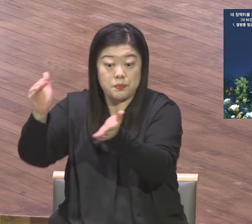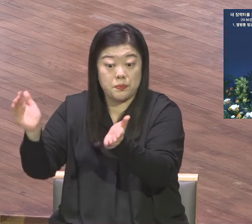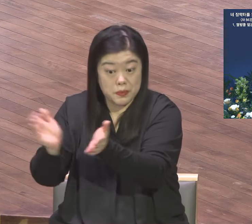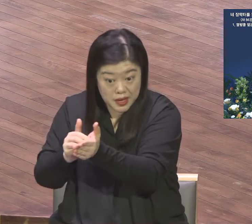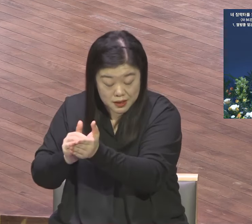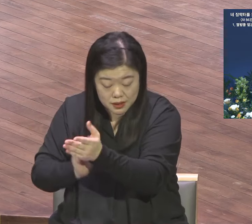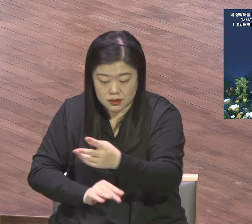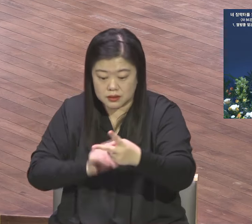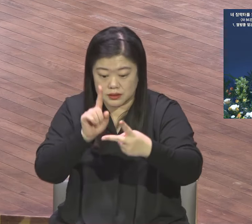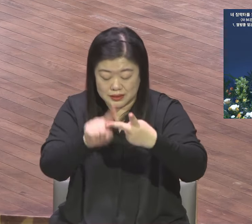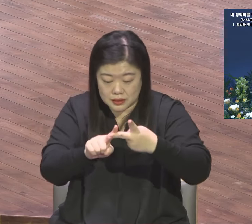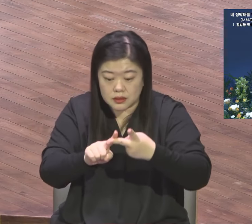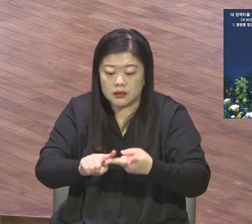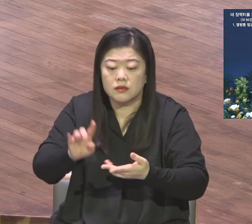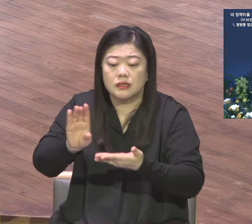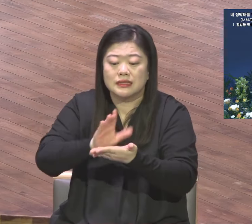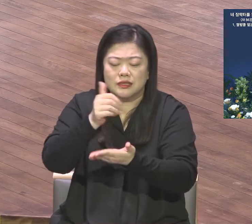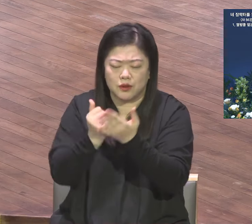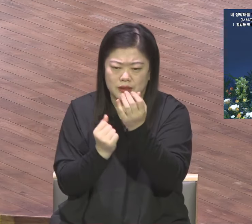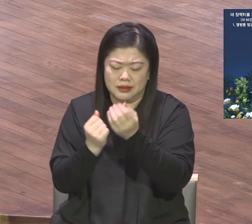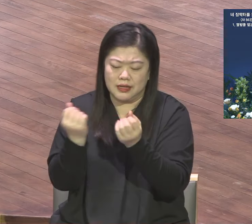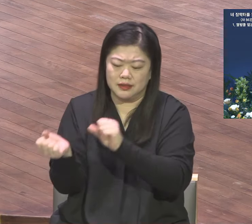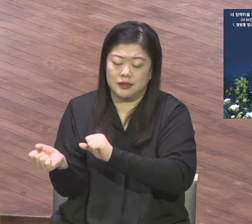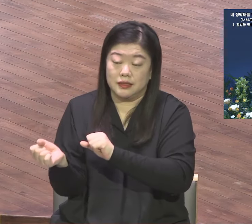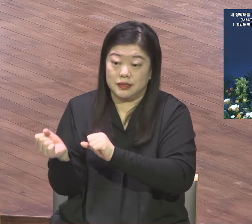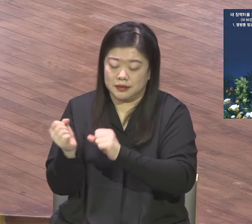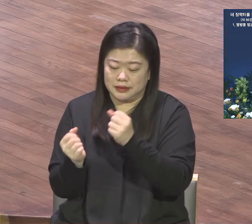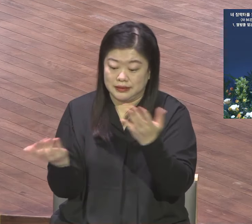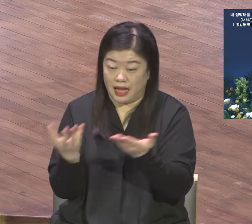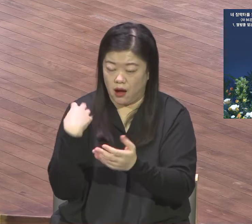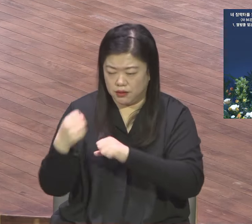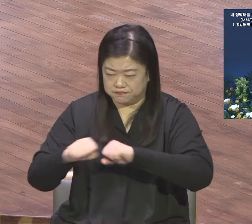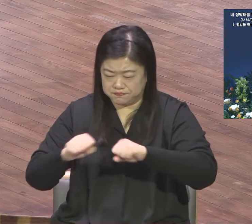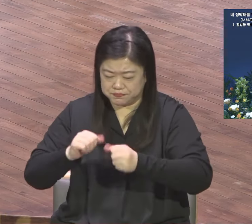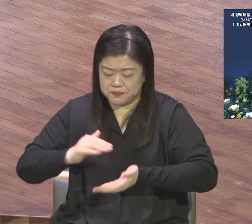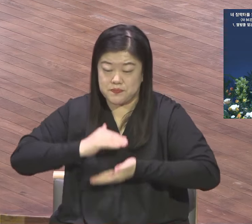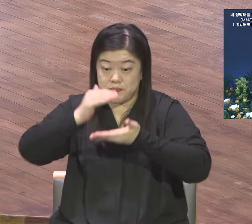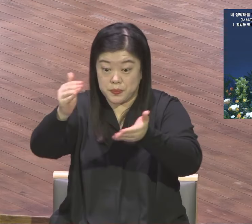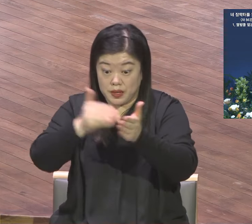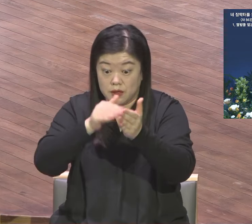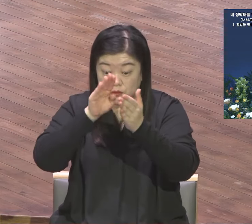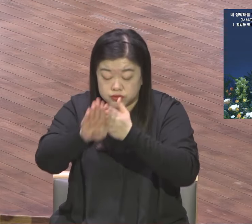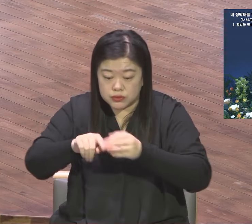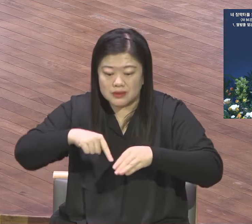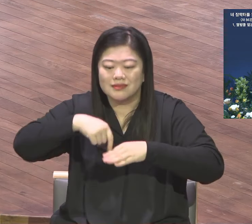이루어질 놀라운 회복과 열방을 향한 선교적 메시지가 선포되고 있습니다.